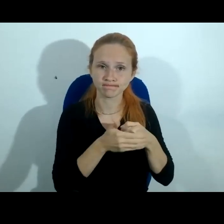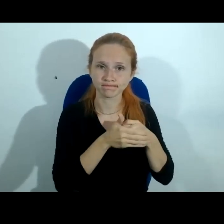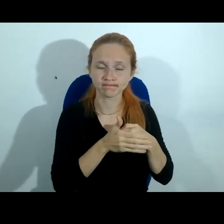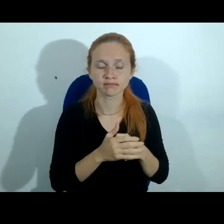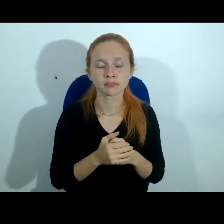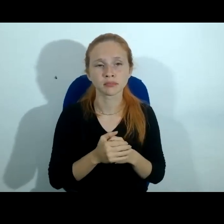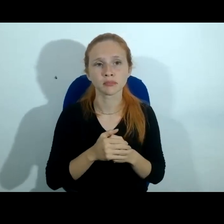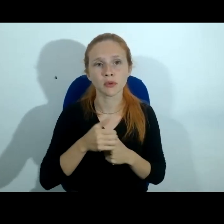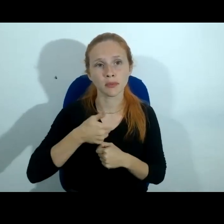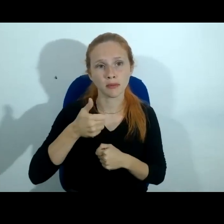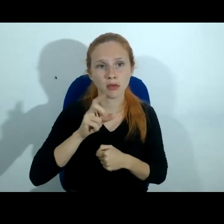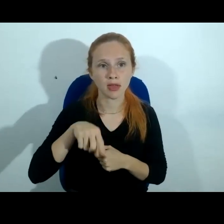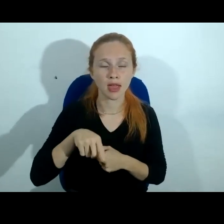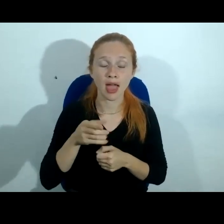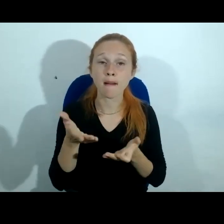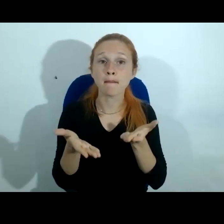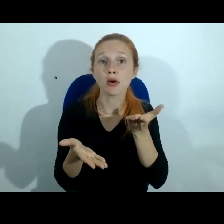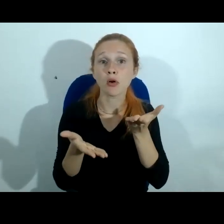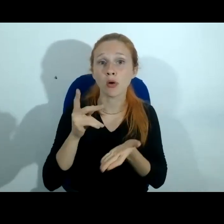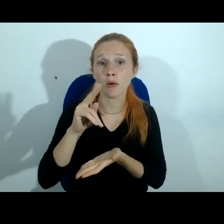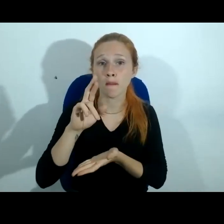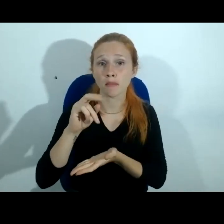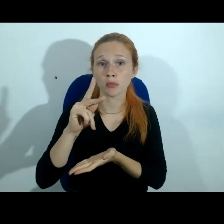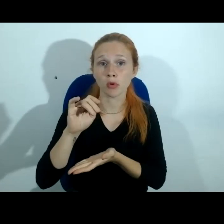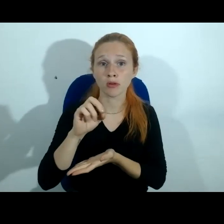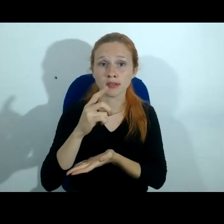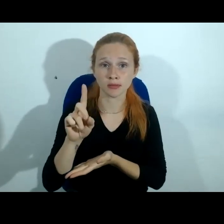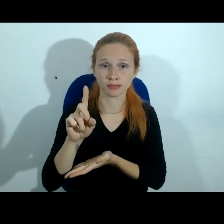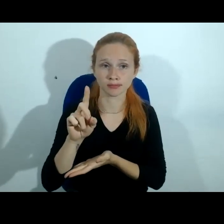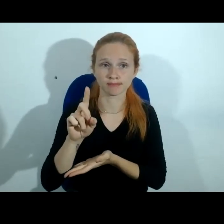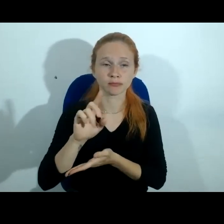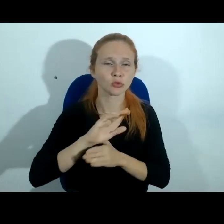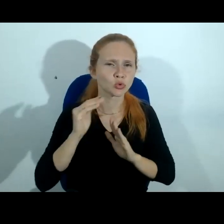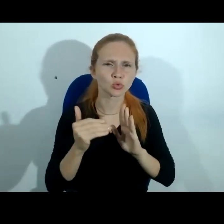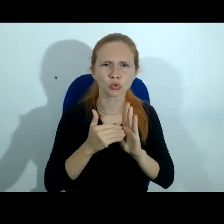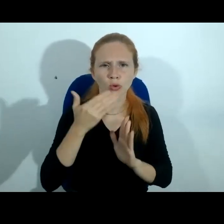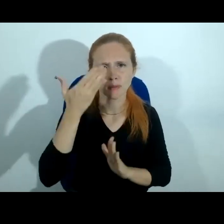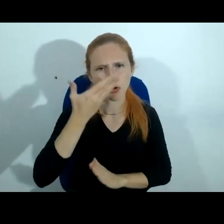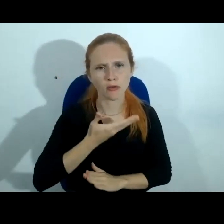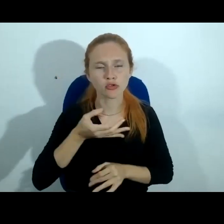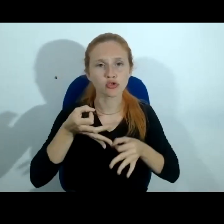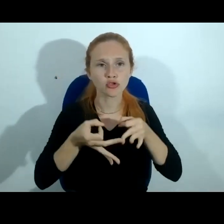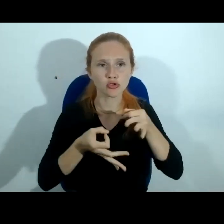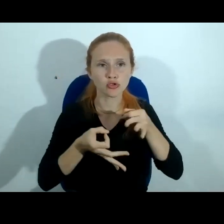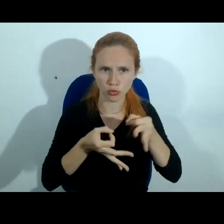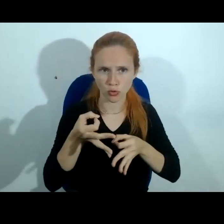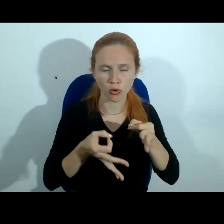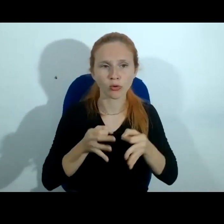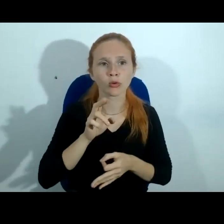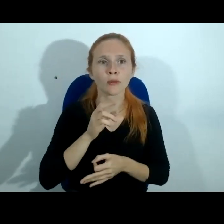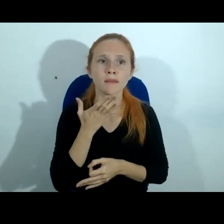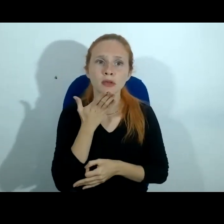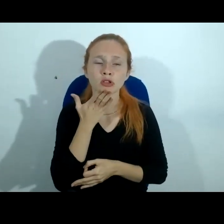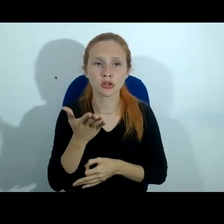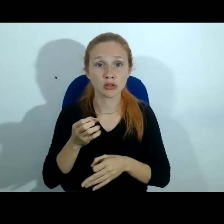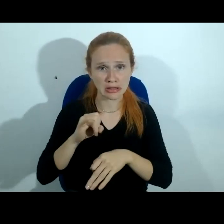obviamente o princípio da proporcionalidade é toda a prova judicial um mediante reserva da jurisdição mediante decisão judicial já que